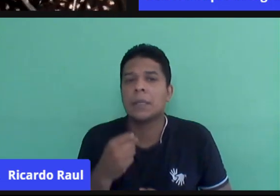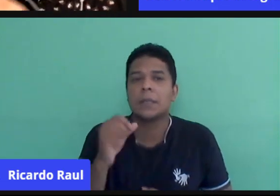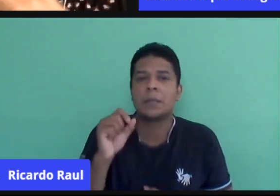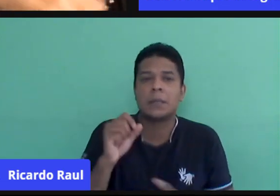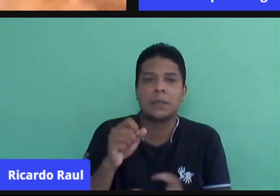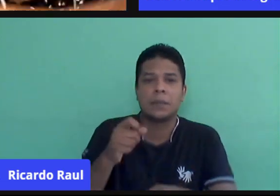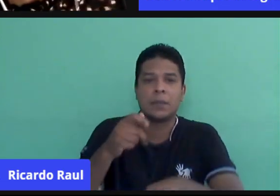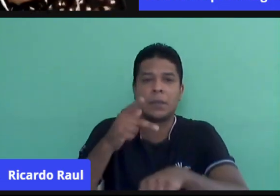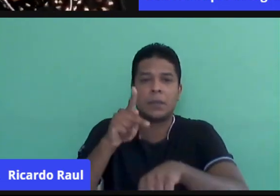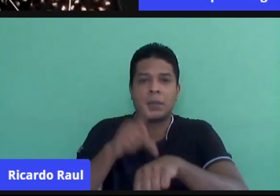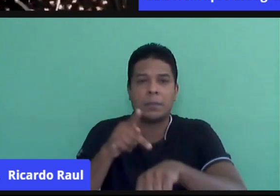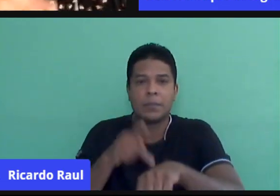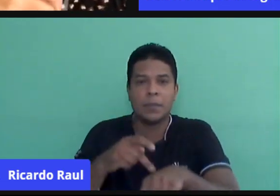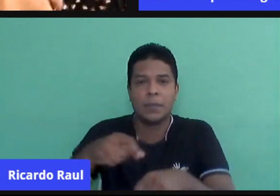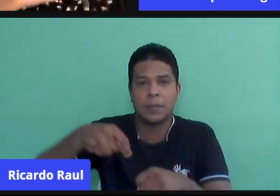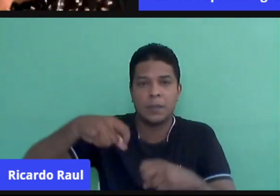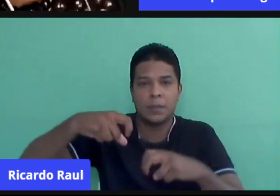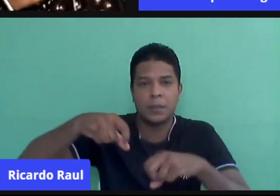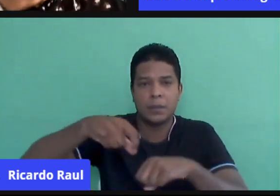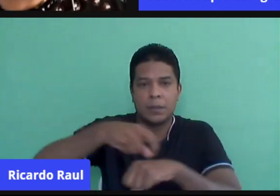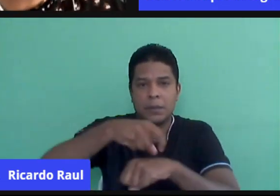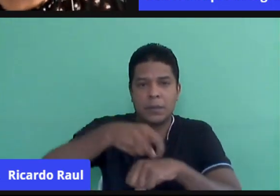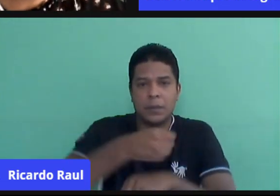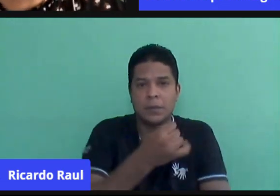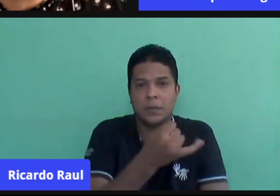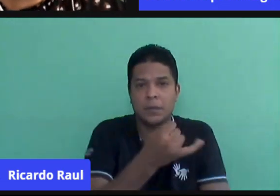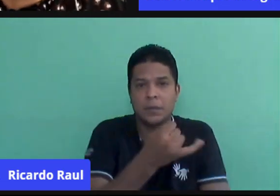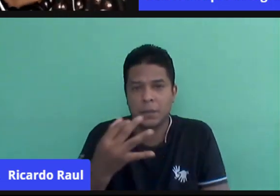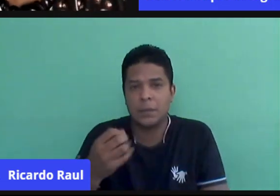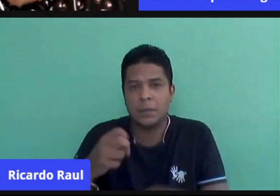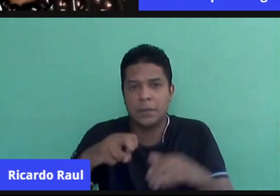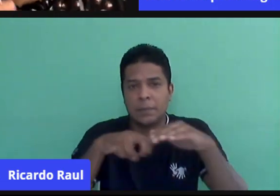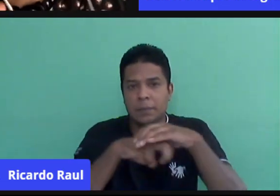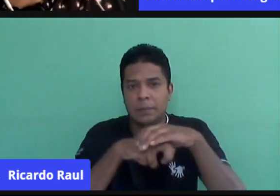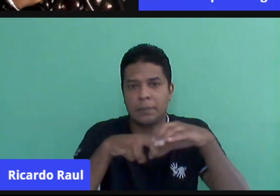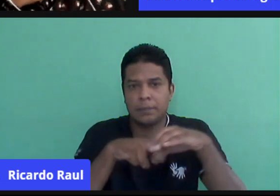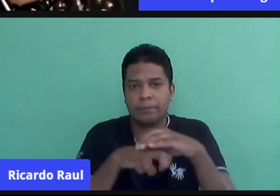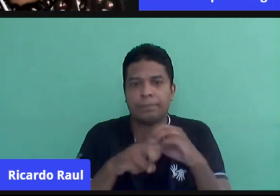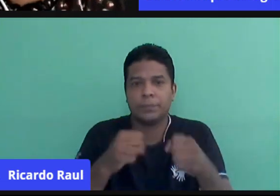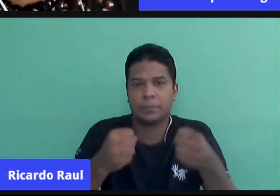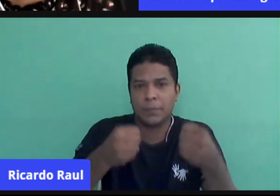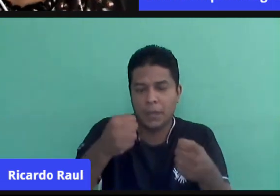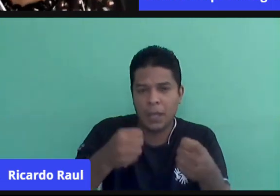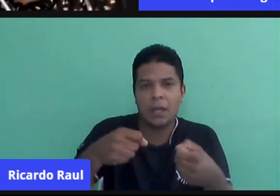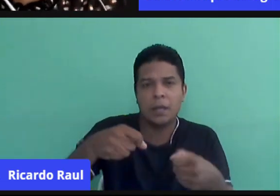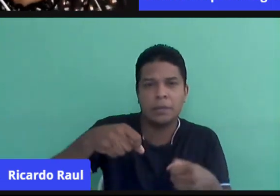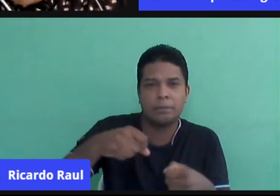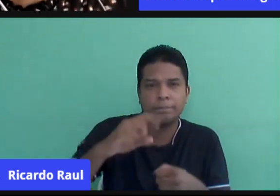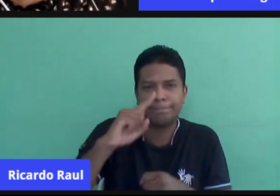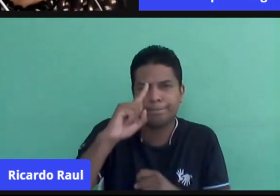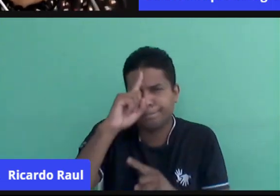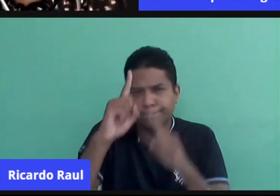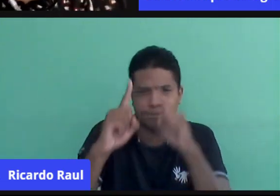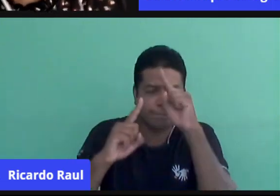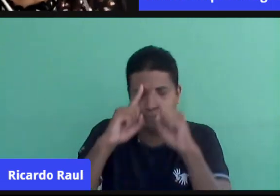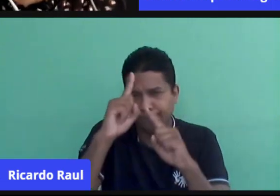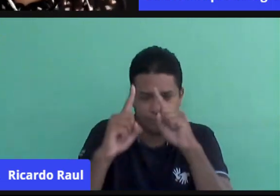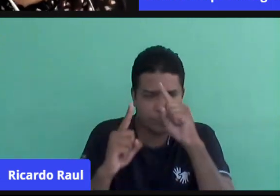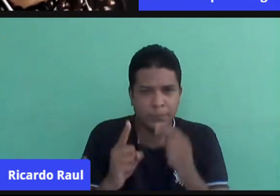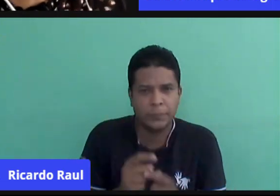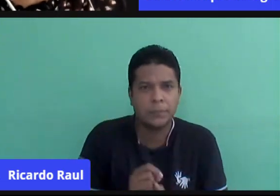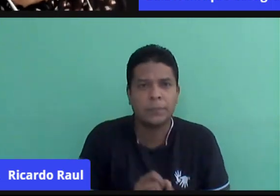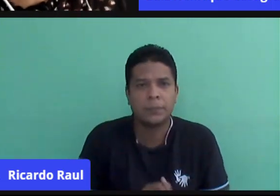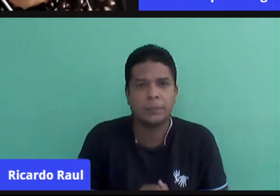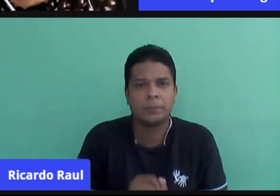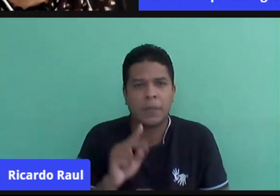pedrinhas, os carrinhos, contagem, né? Então, eu preciso criar possibilidades, e as